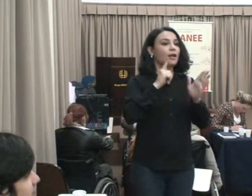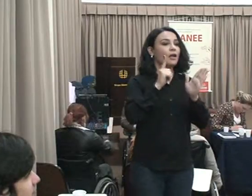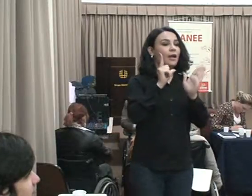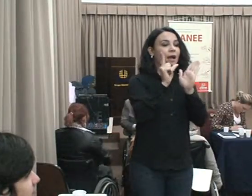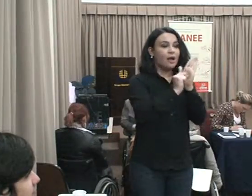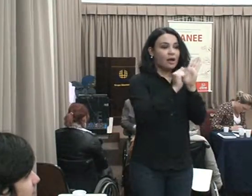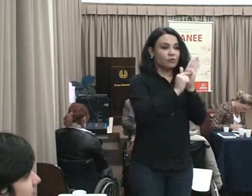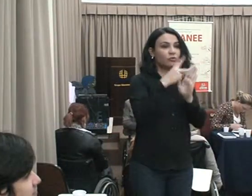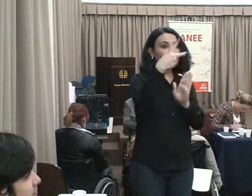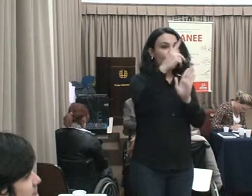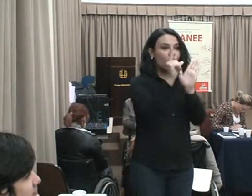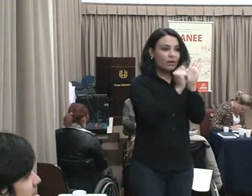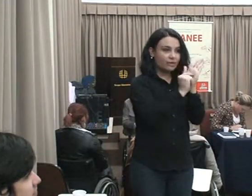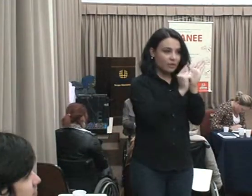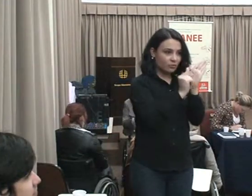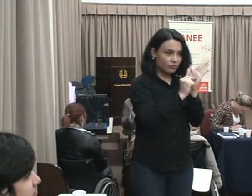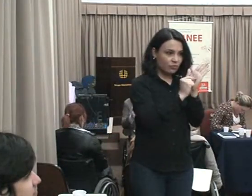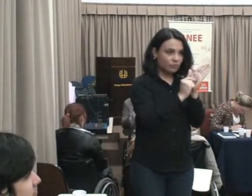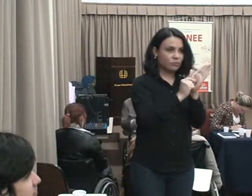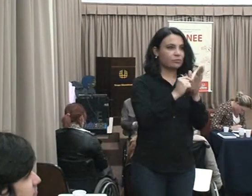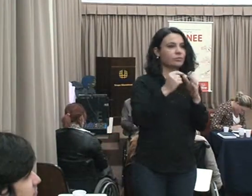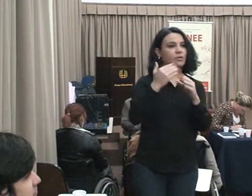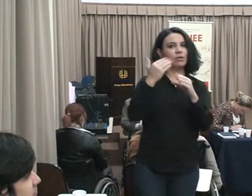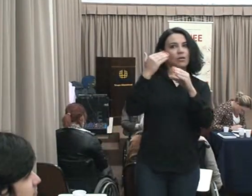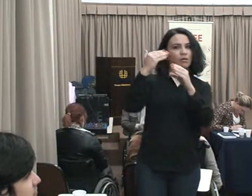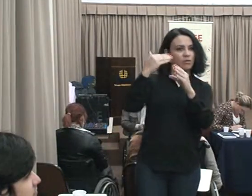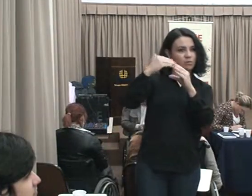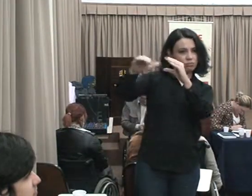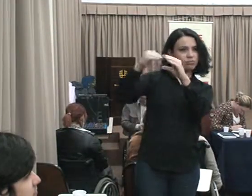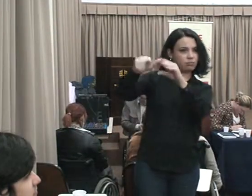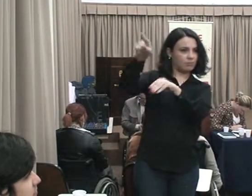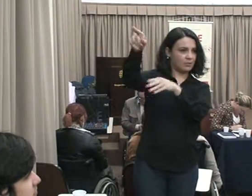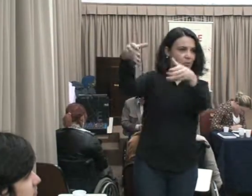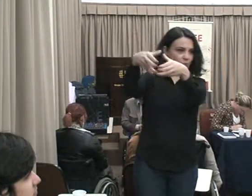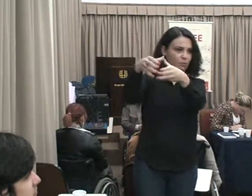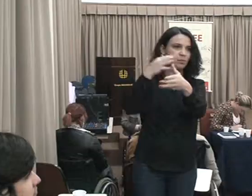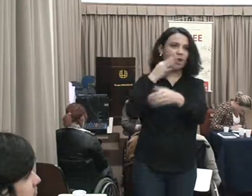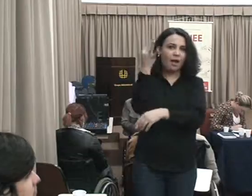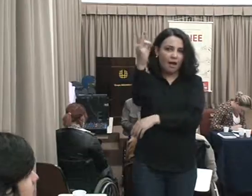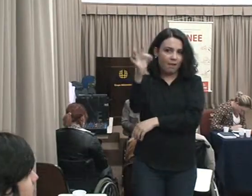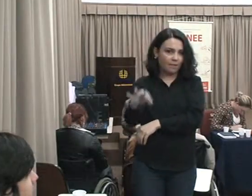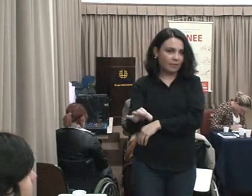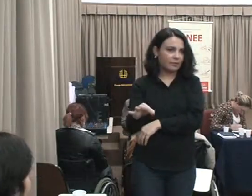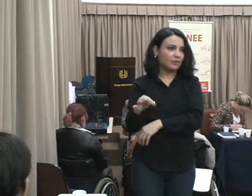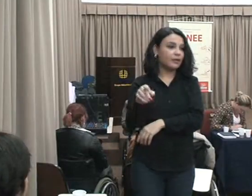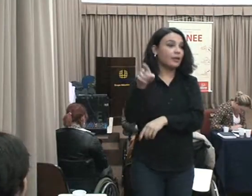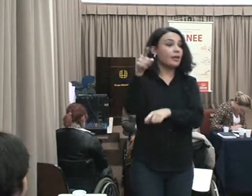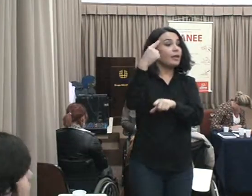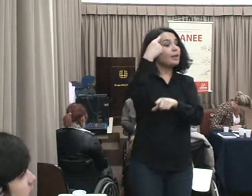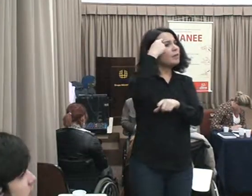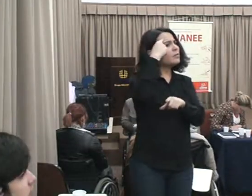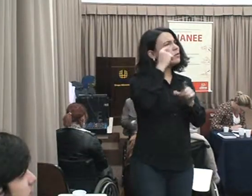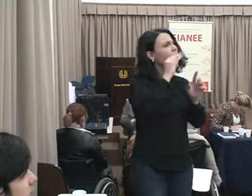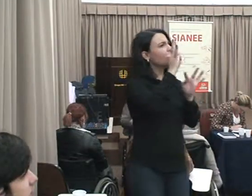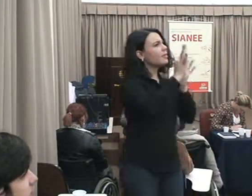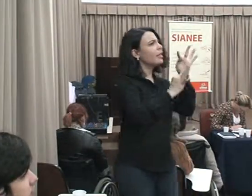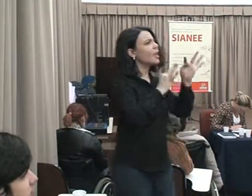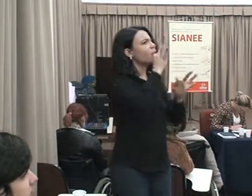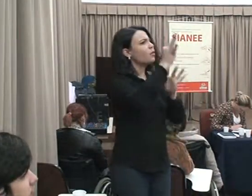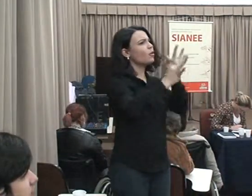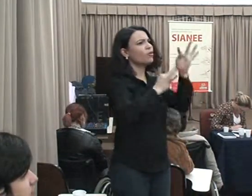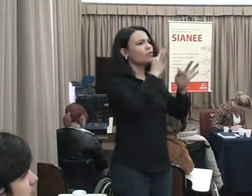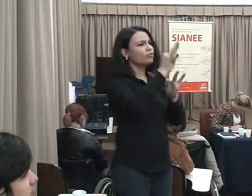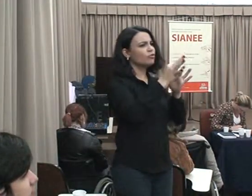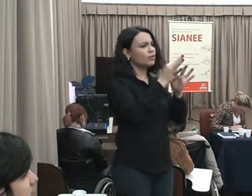Sendo que o avaliador Ele colocou Numa das avaliações Pensando que tecnologia assistiva Fosse só na